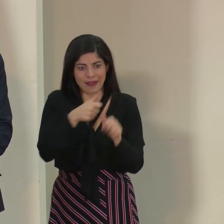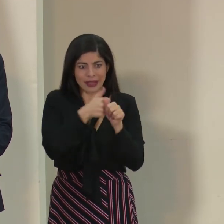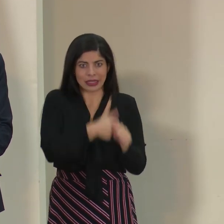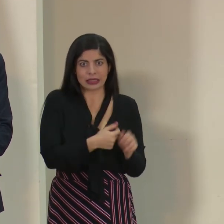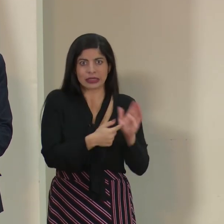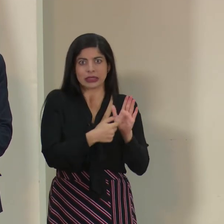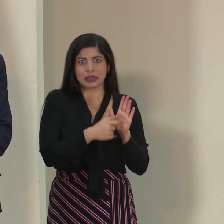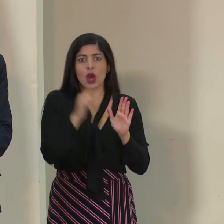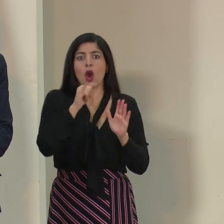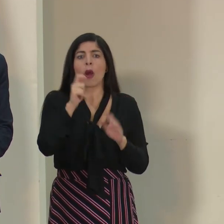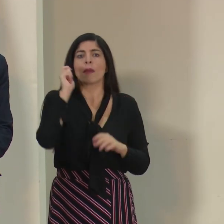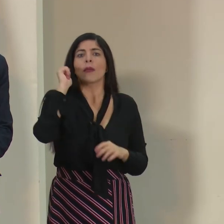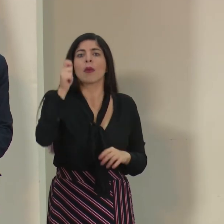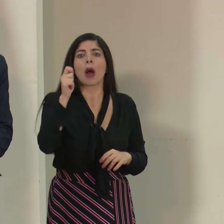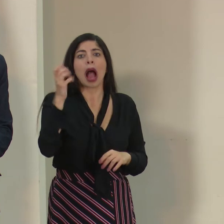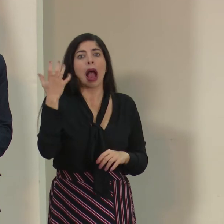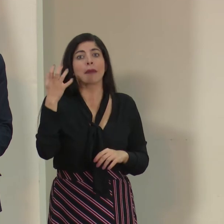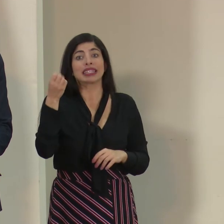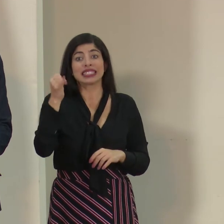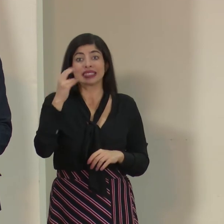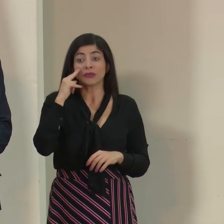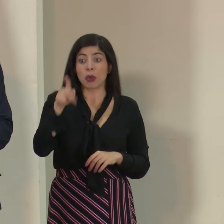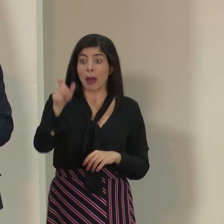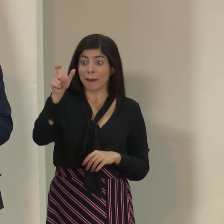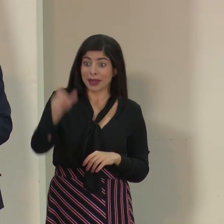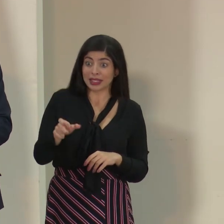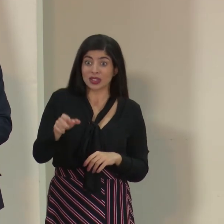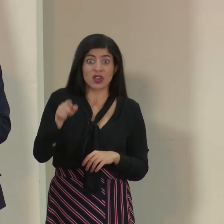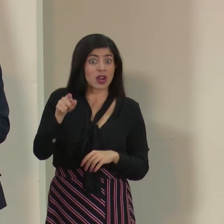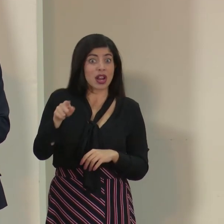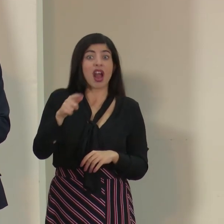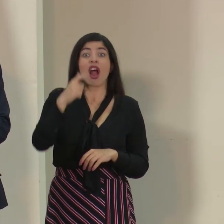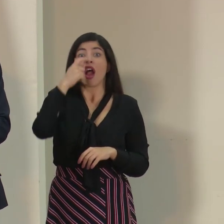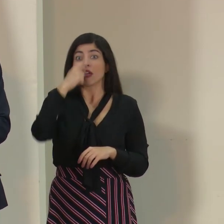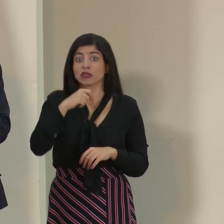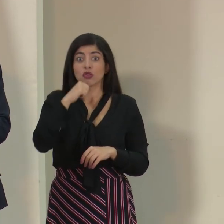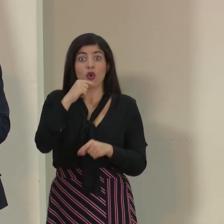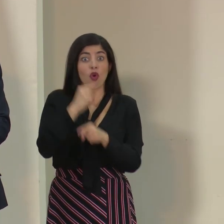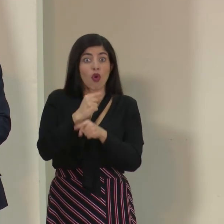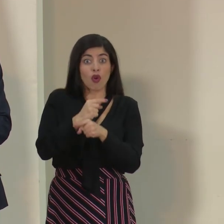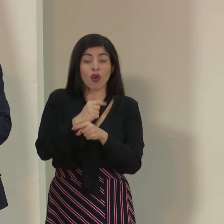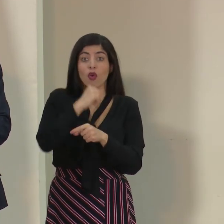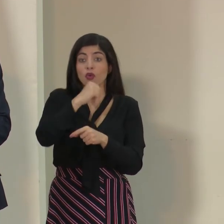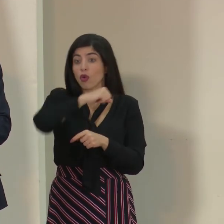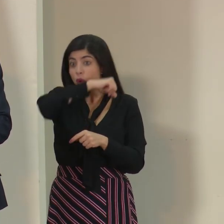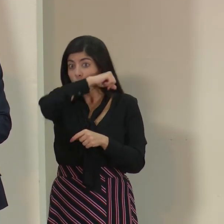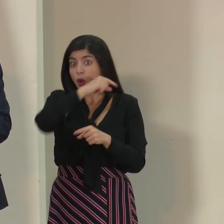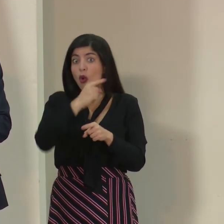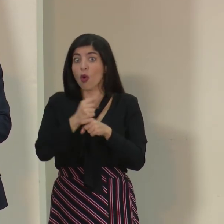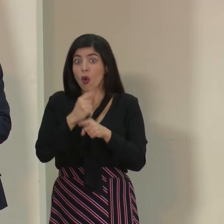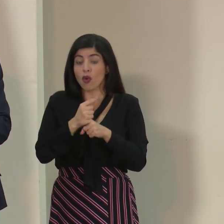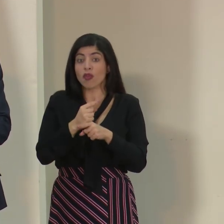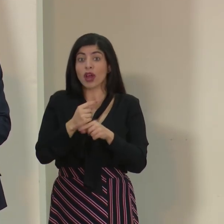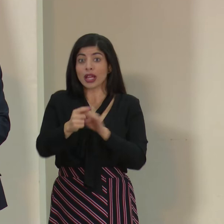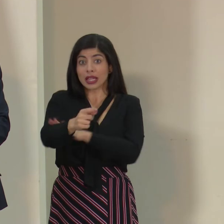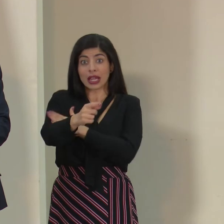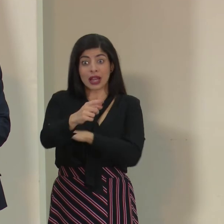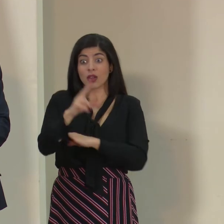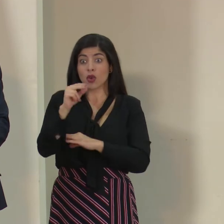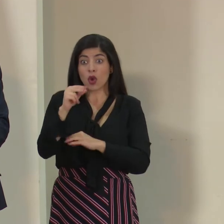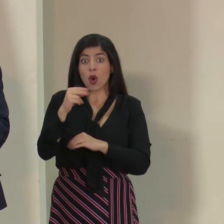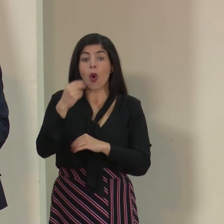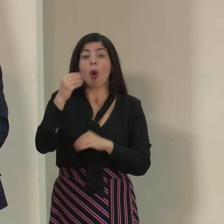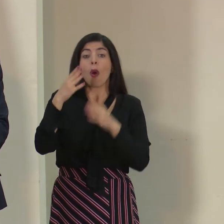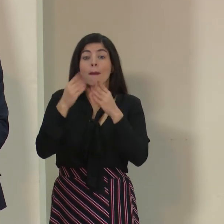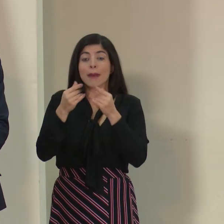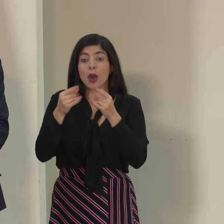sacándole la tarjeta amarilla a un funcionario cuando ven que no están estornudando y no se están tapando adecuadamente con la cara interna del antebrazo o con un pañuelo